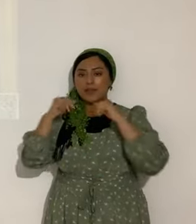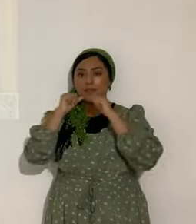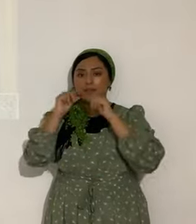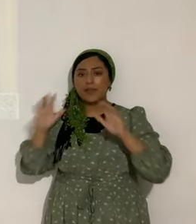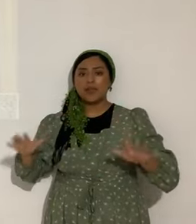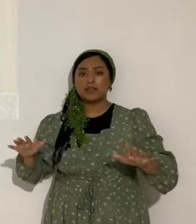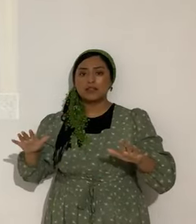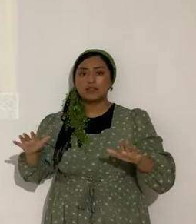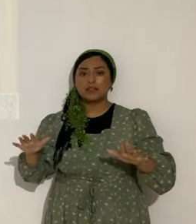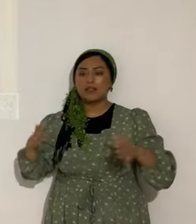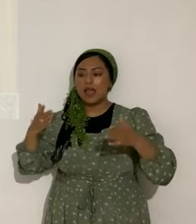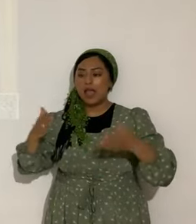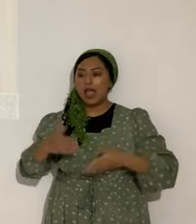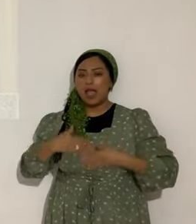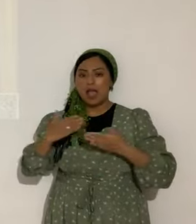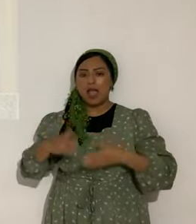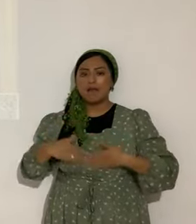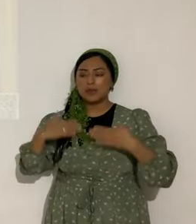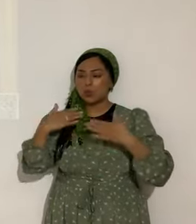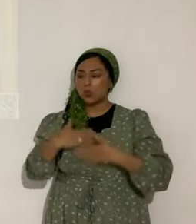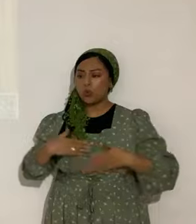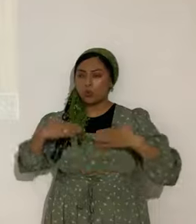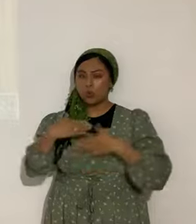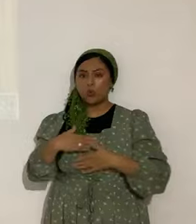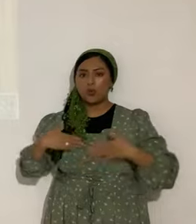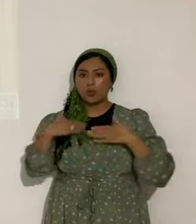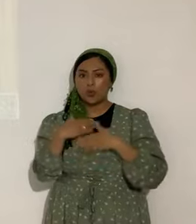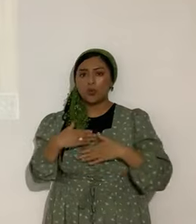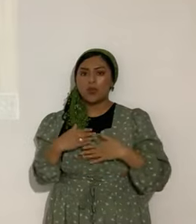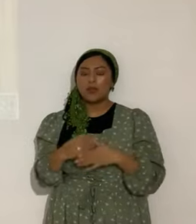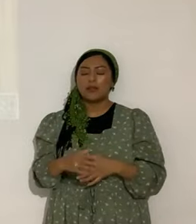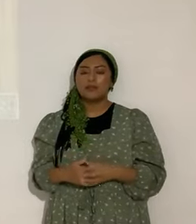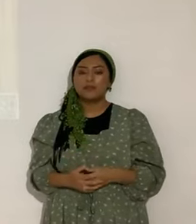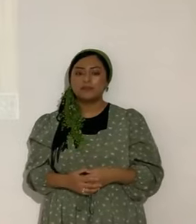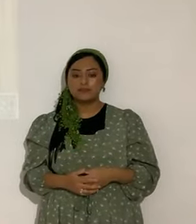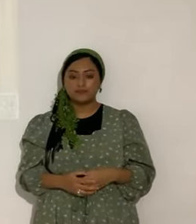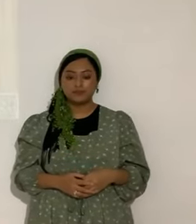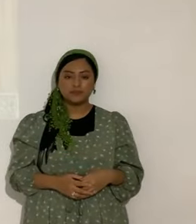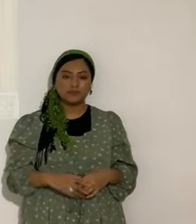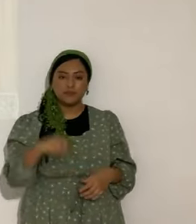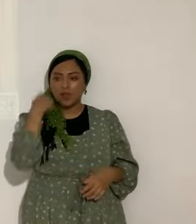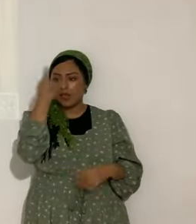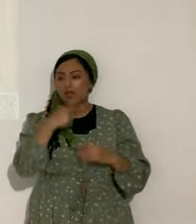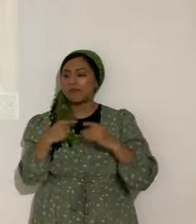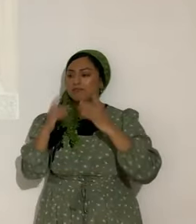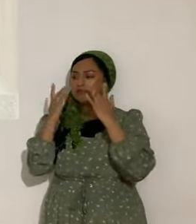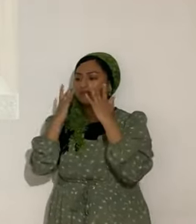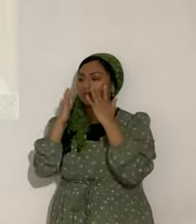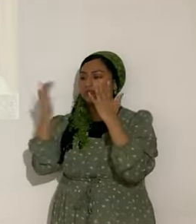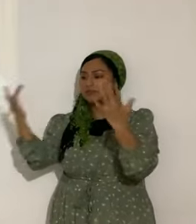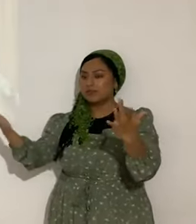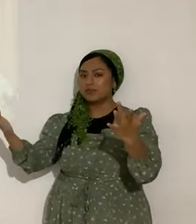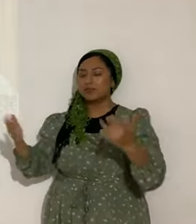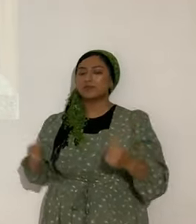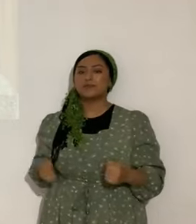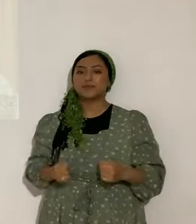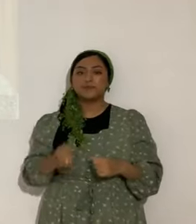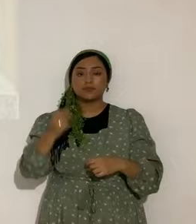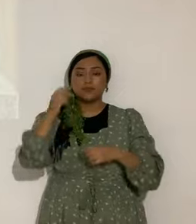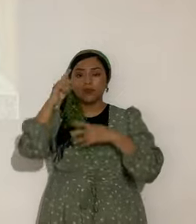contento. Está muy contento. Está muy gozoso. Está trasisfecho. Está alegre. Está radiante. El que confía y